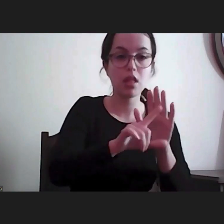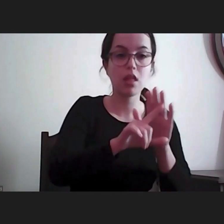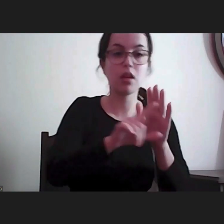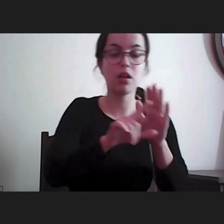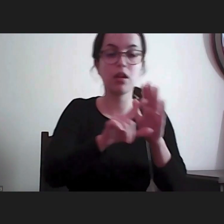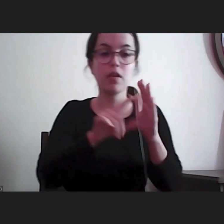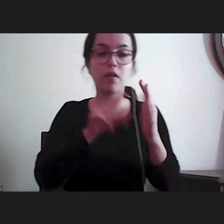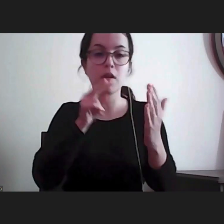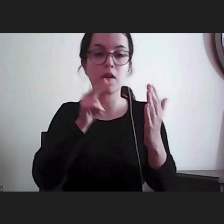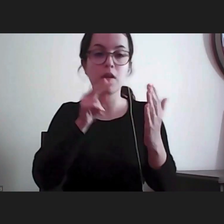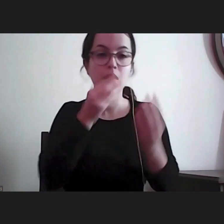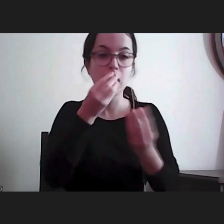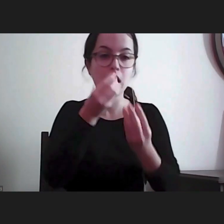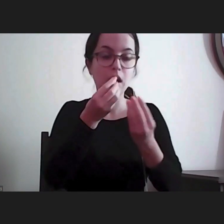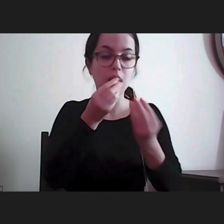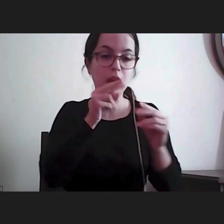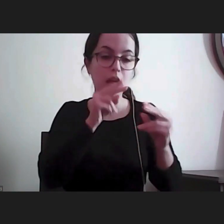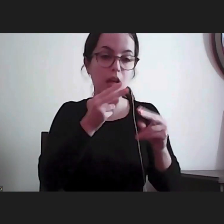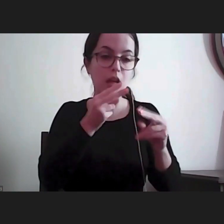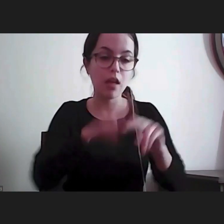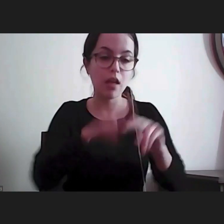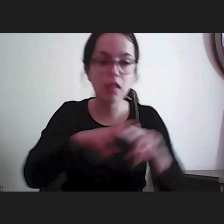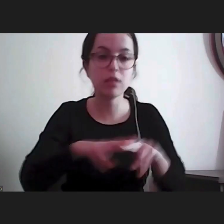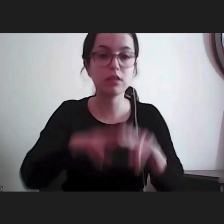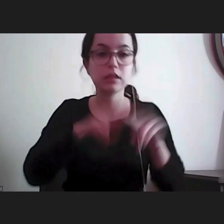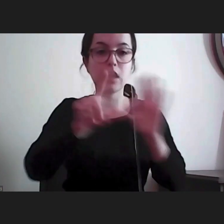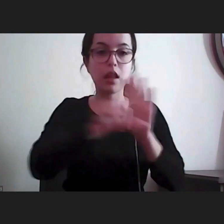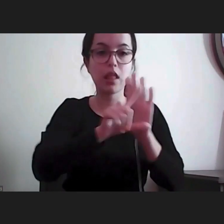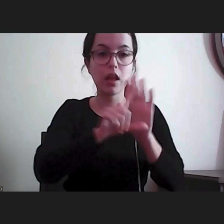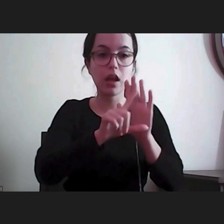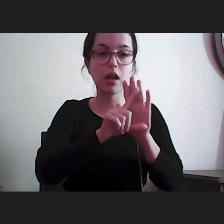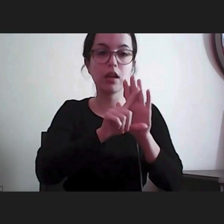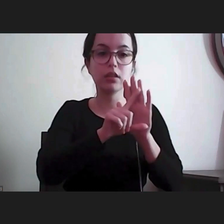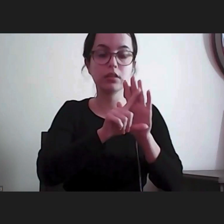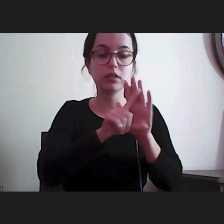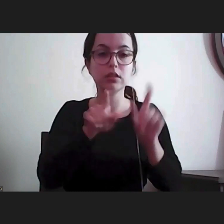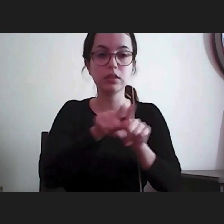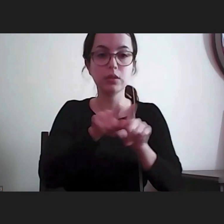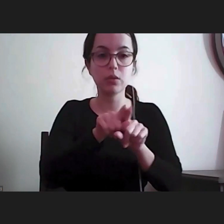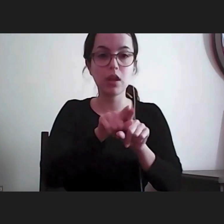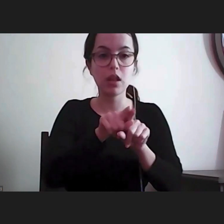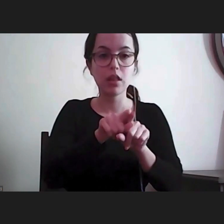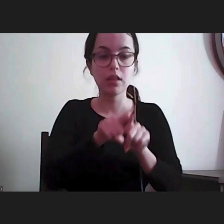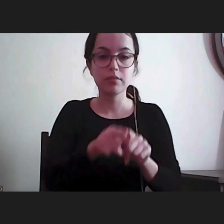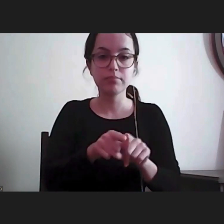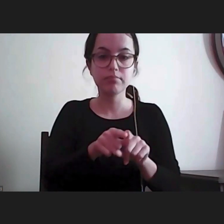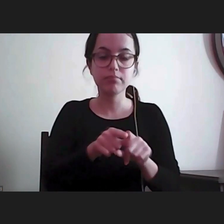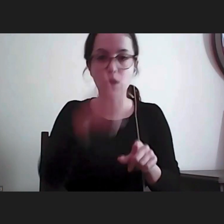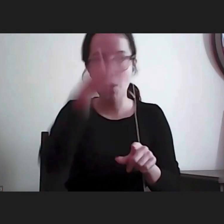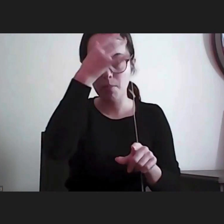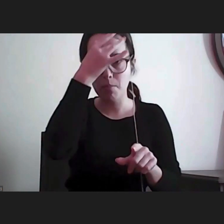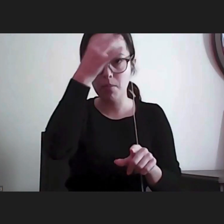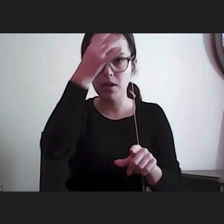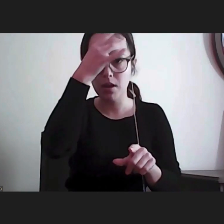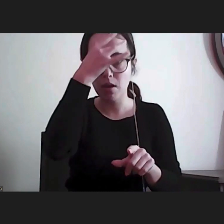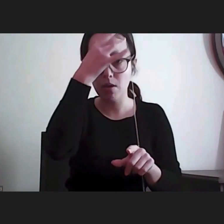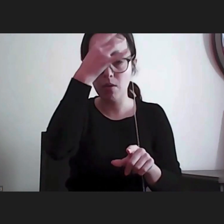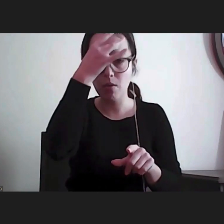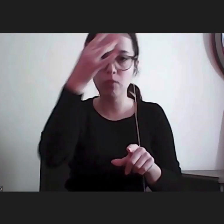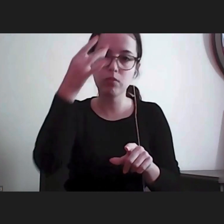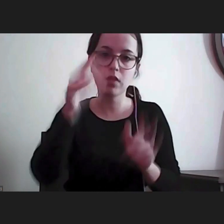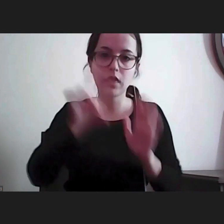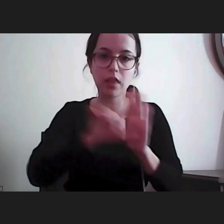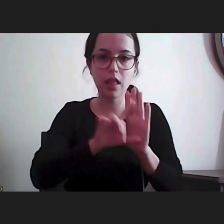à sua apreciação crítica, de alguma maneira, da